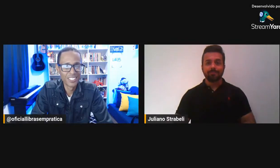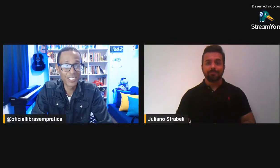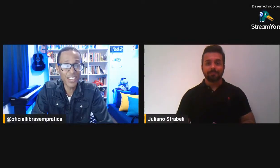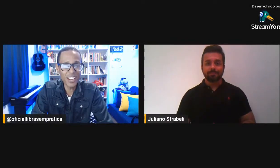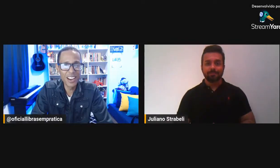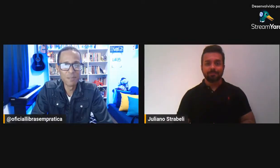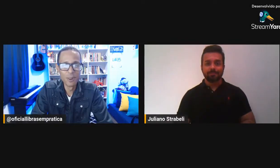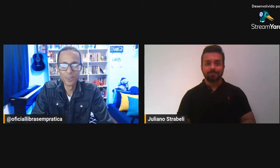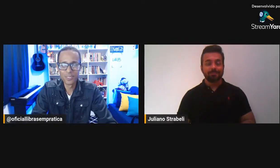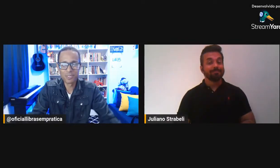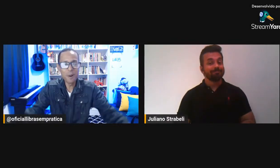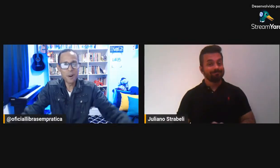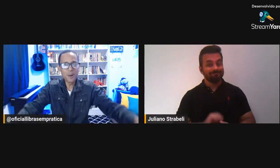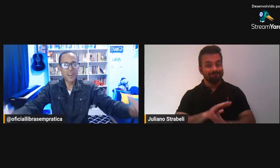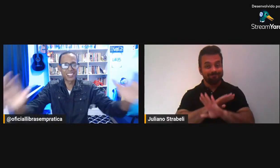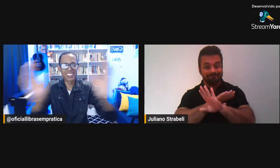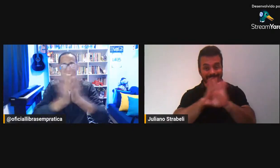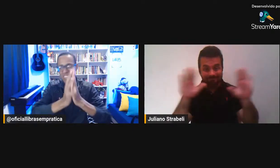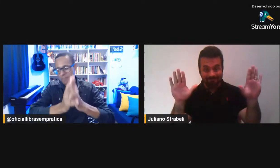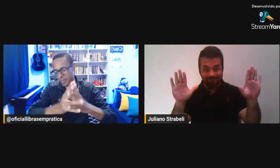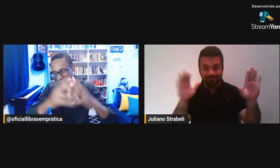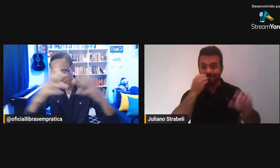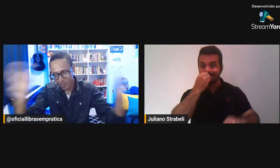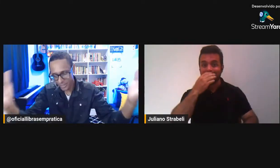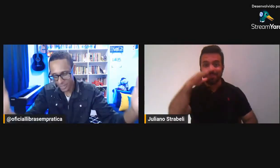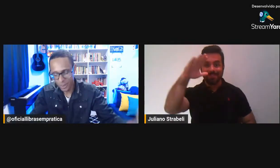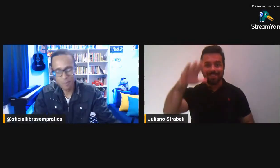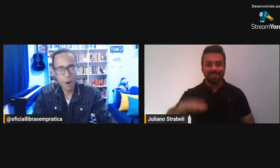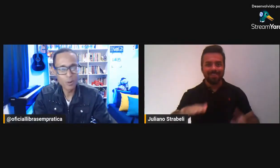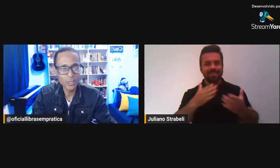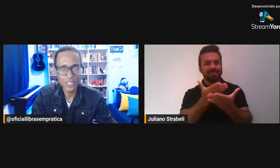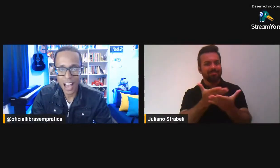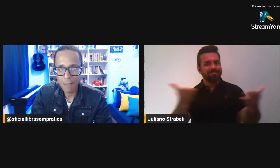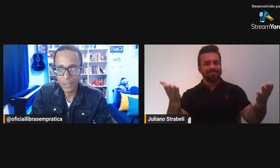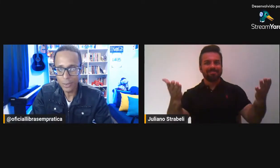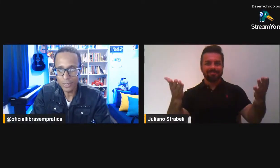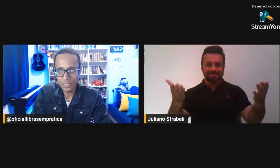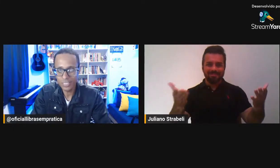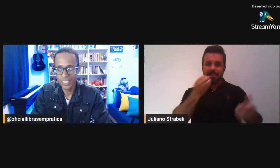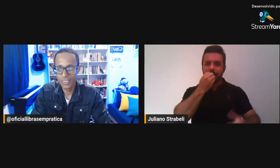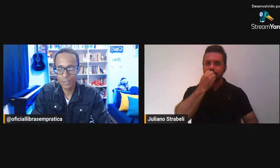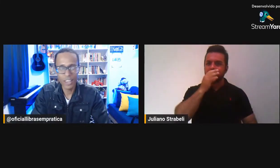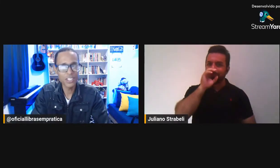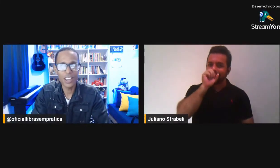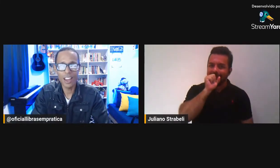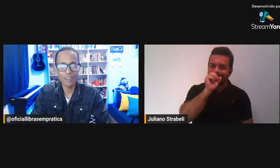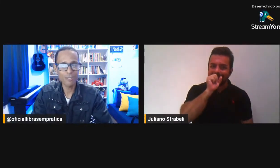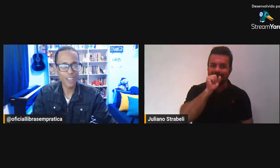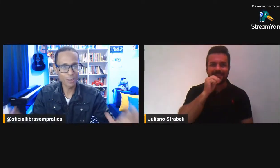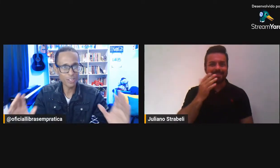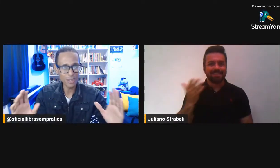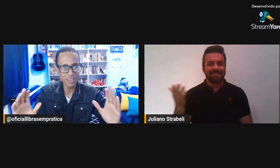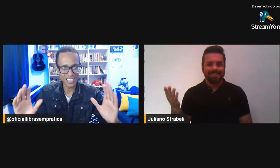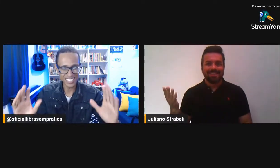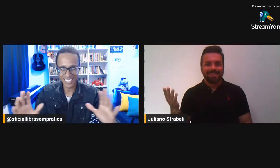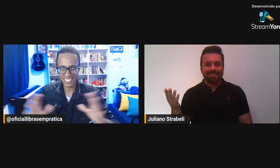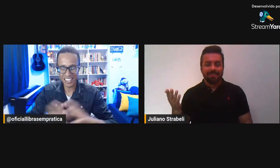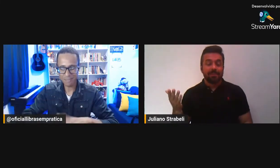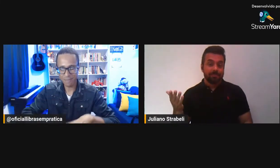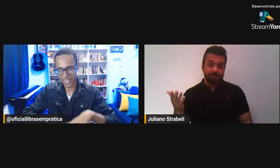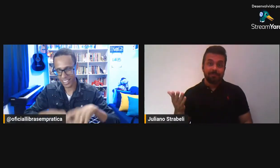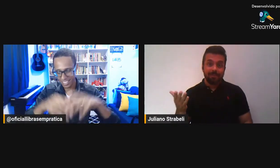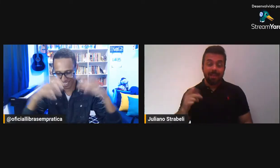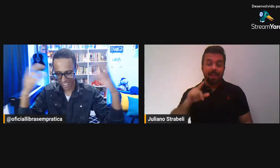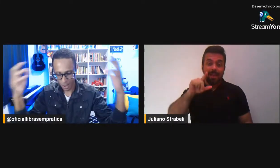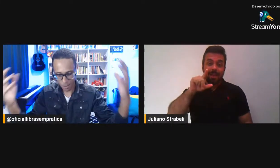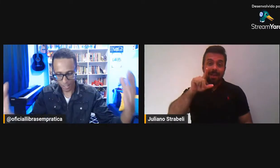Chegamos! Boa tarde para todo mundo! Bom sábado! Acho que é final de Semana Santa,